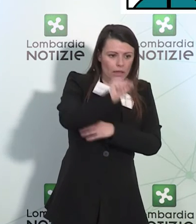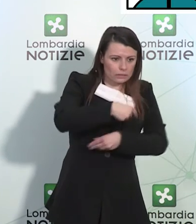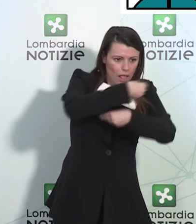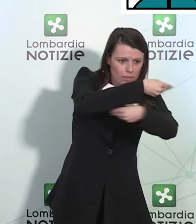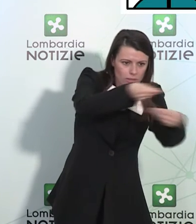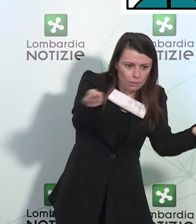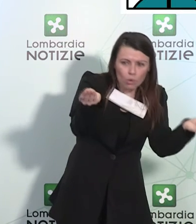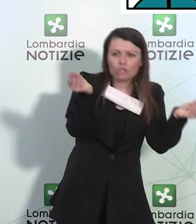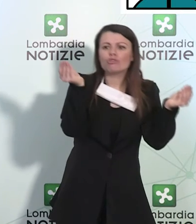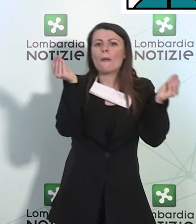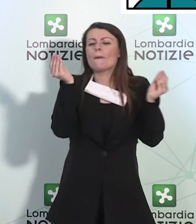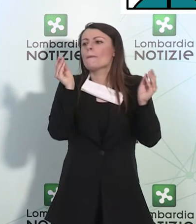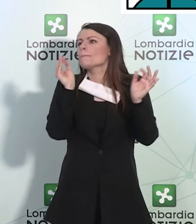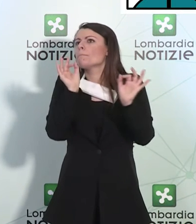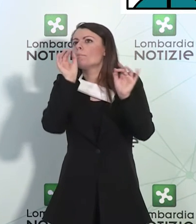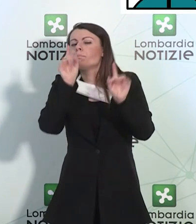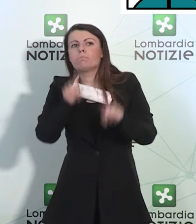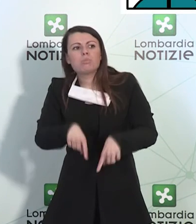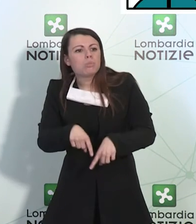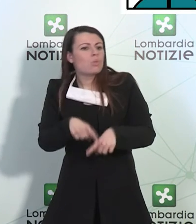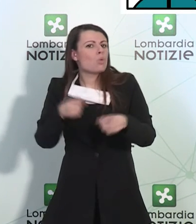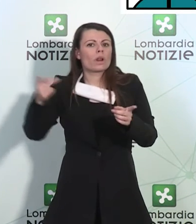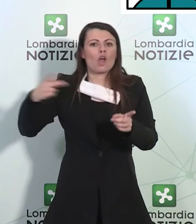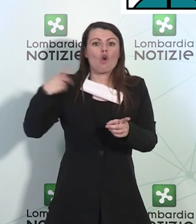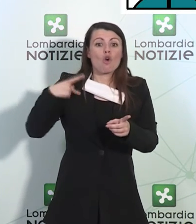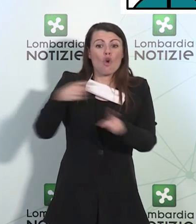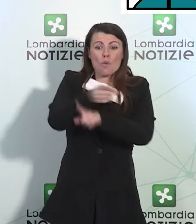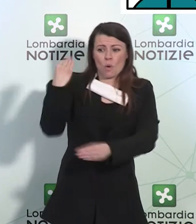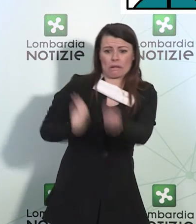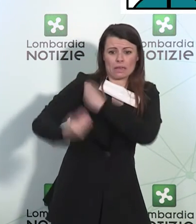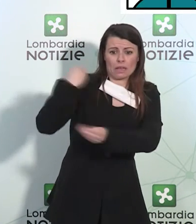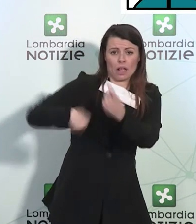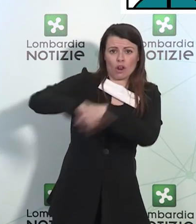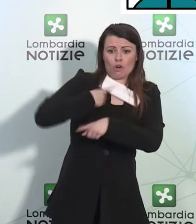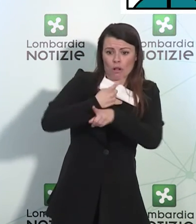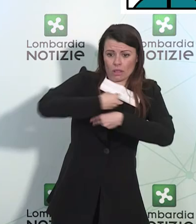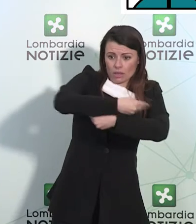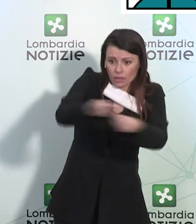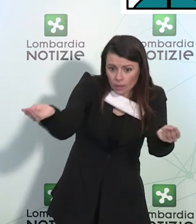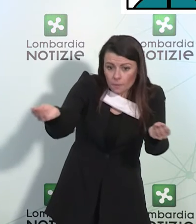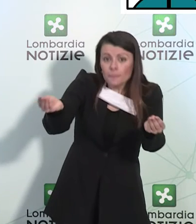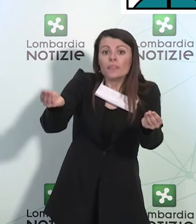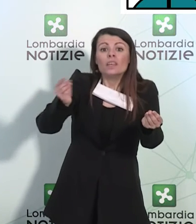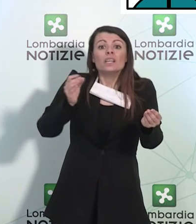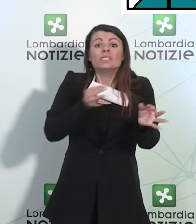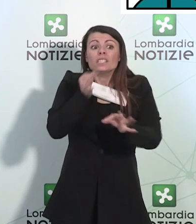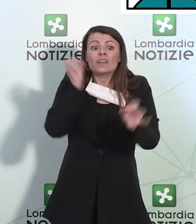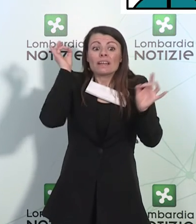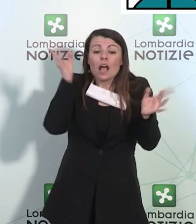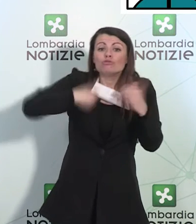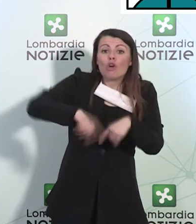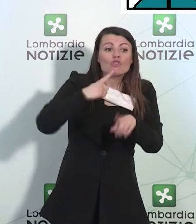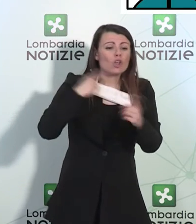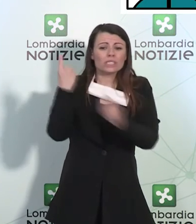avessimo dovuto distribuirle anche ai comuni che ce le chiedono, se avessimo dovuto distribuirle a tutte quelle altre